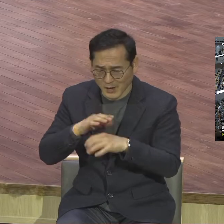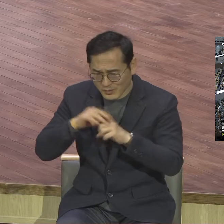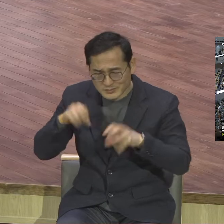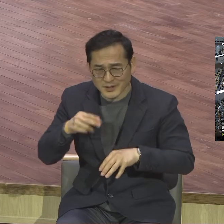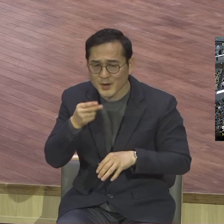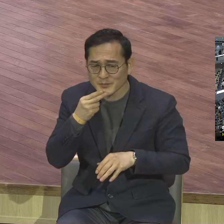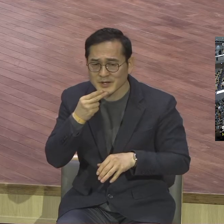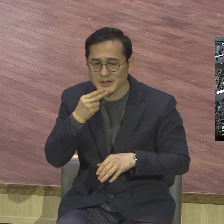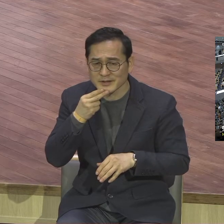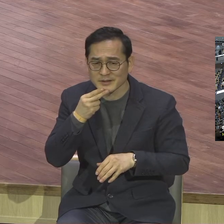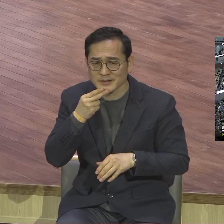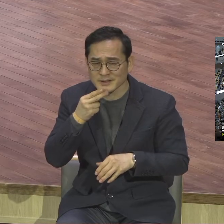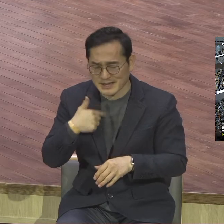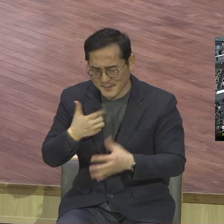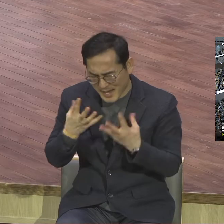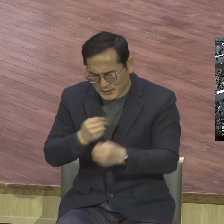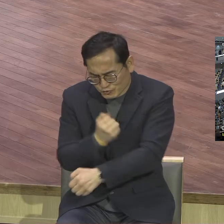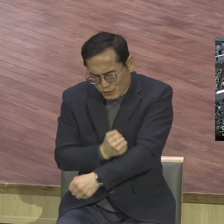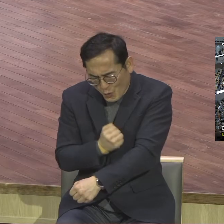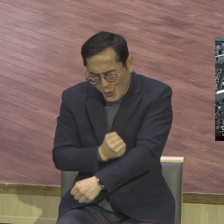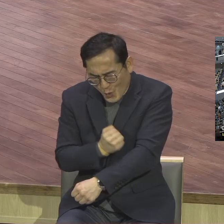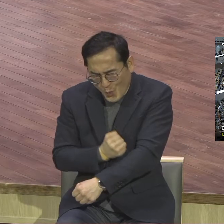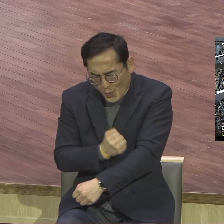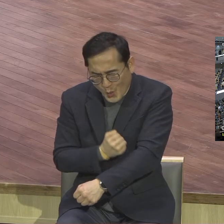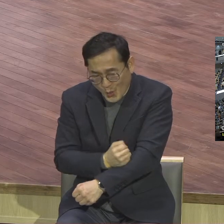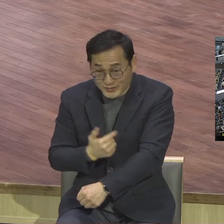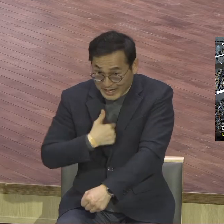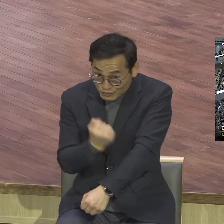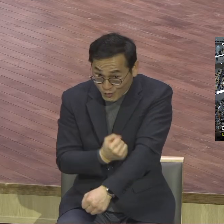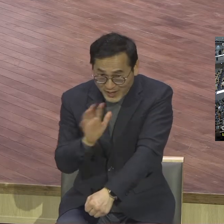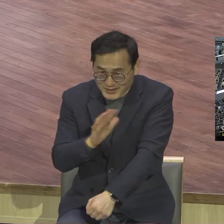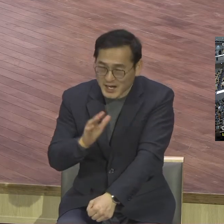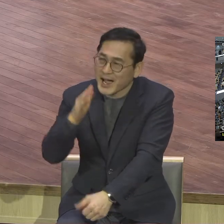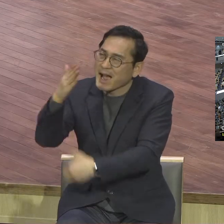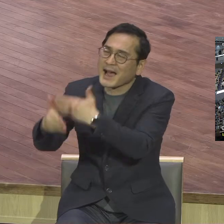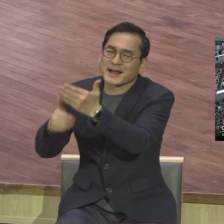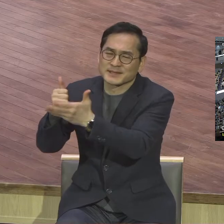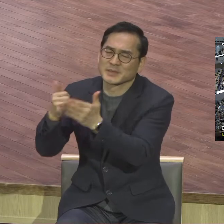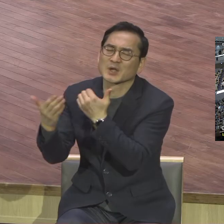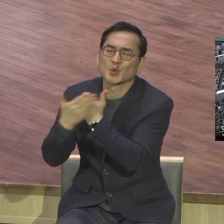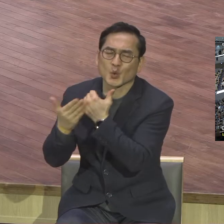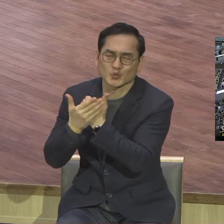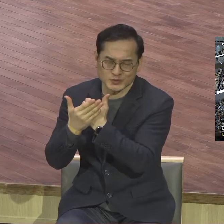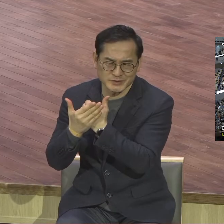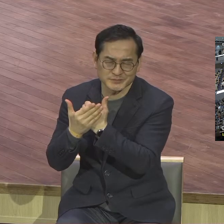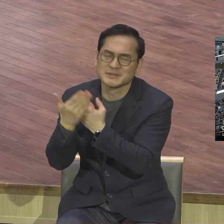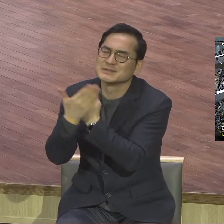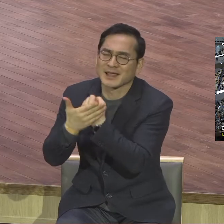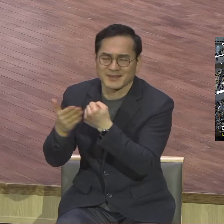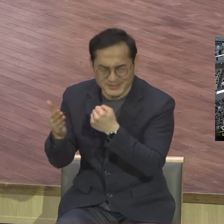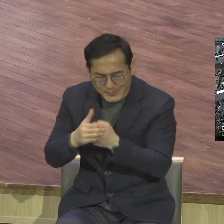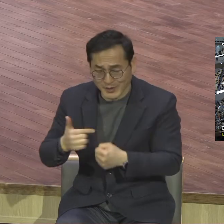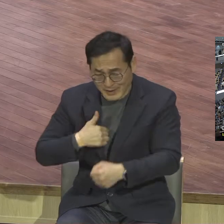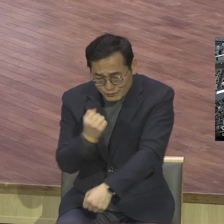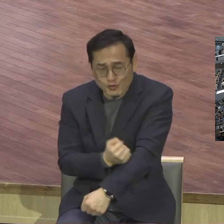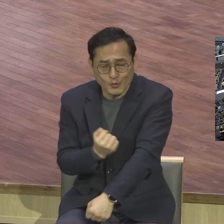더 많이 수고하였으나 내가 한 것이 아니오 오직 나와 함께 하신 하나님의 은혜로라 사도